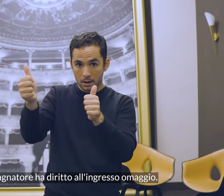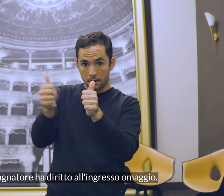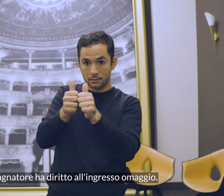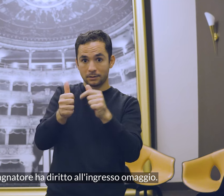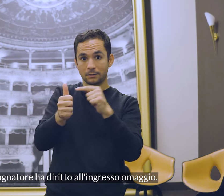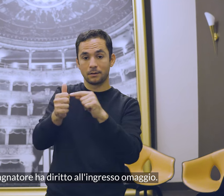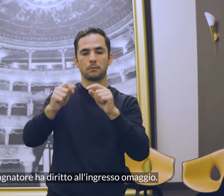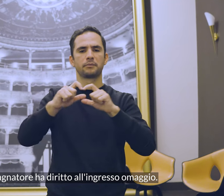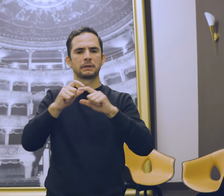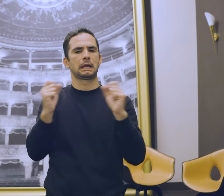omaggio.